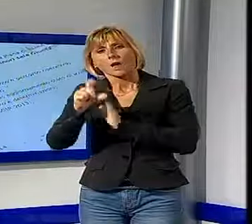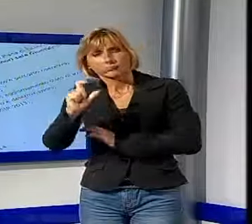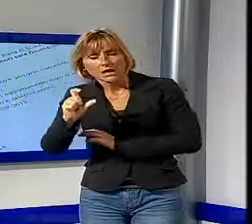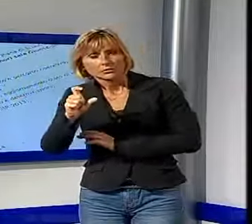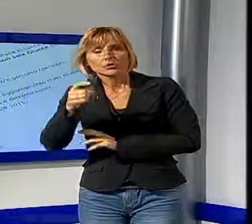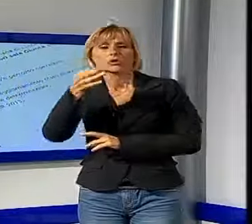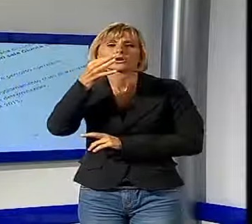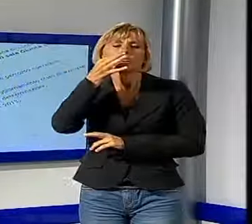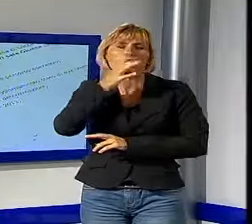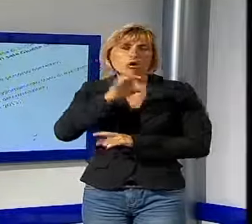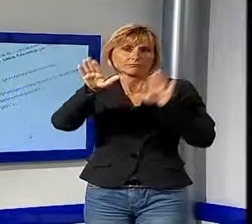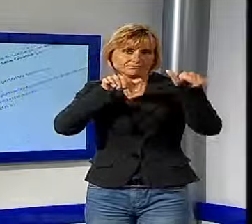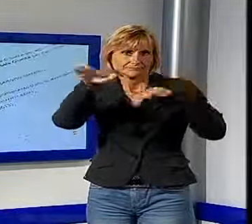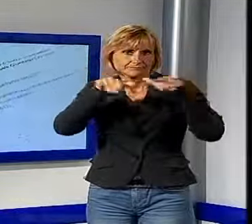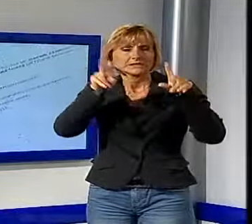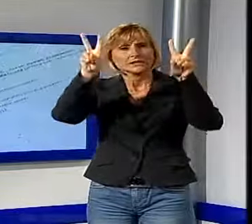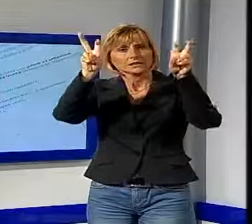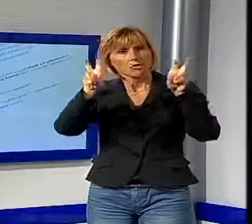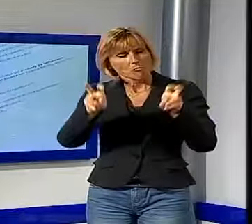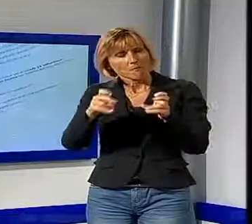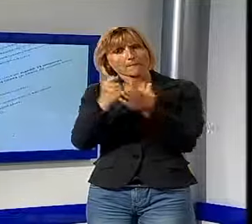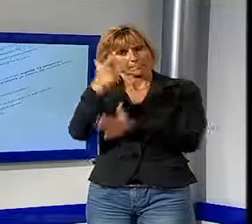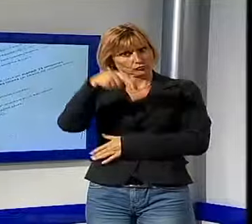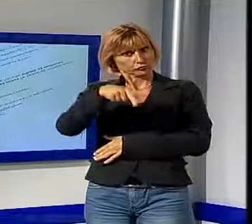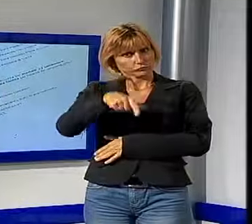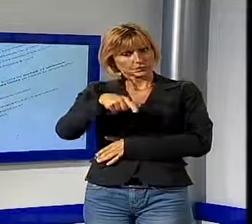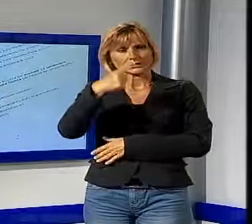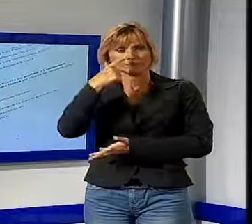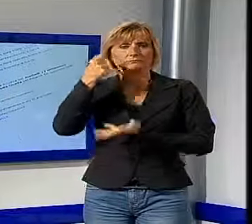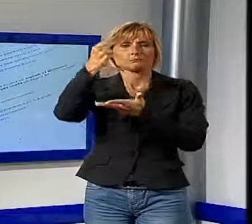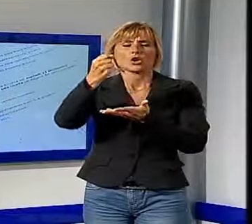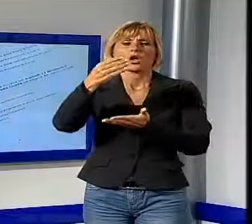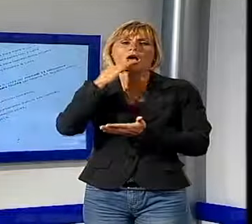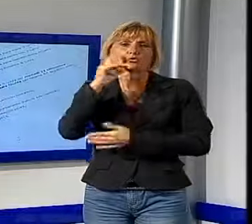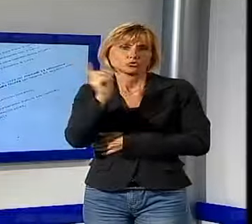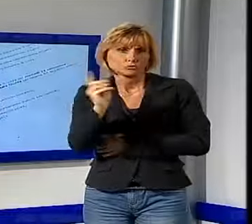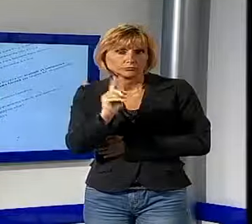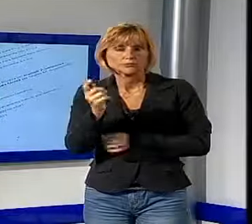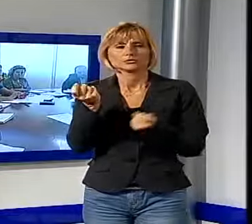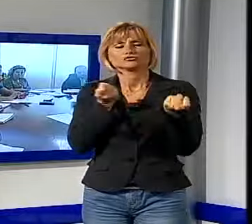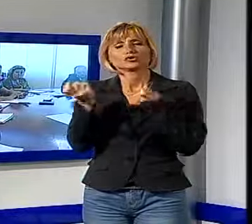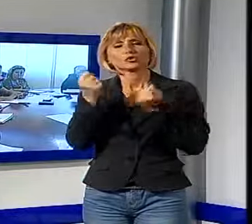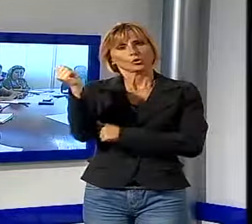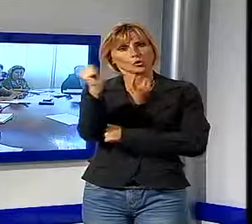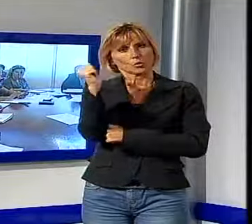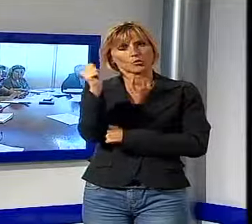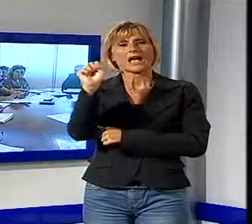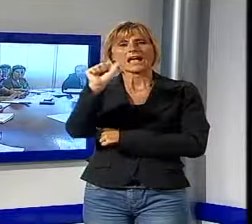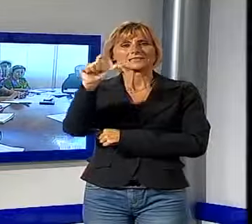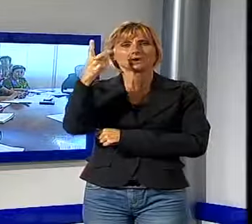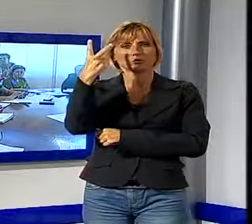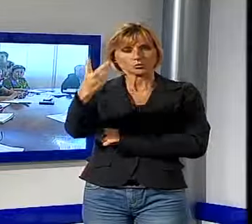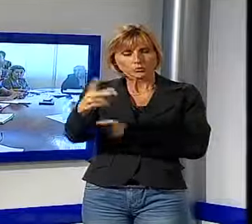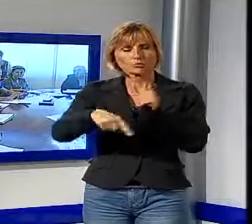parlare di temi centrali, come il Fondo per la non autosufficienza e la gestione unica fra azienda, ASL2 e comuni dei